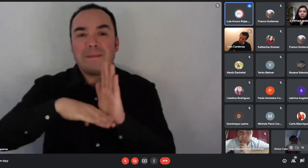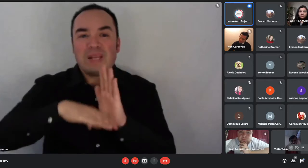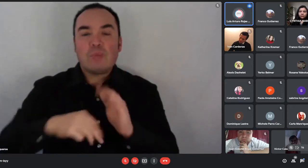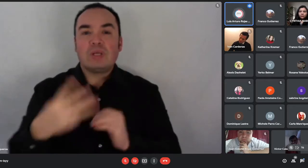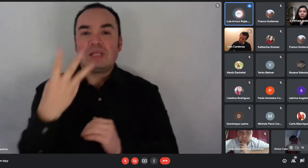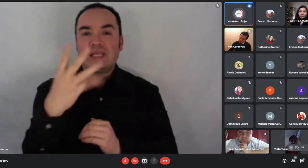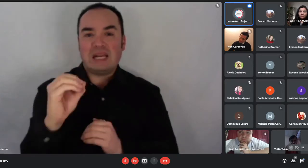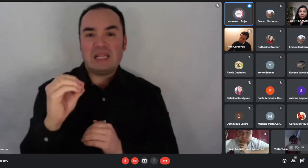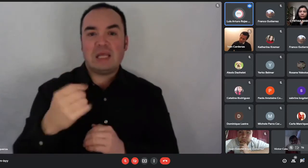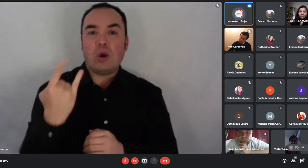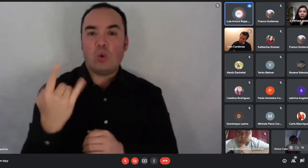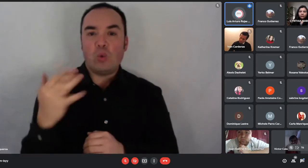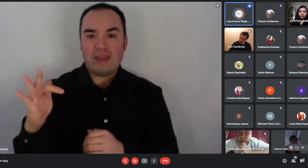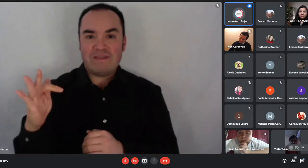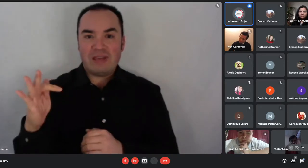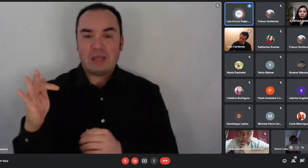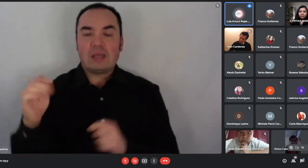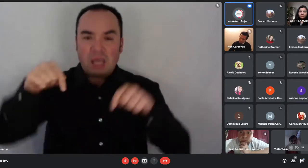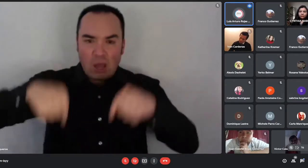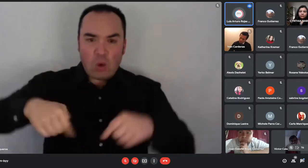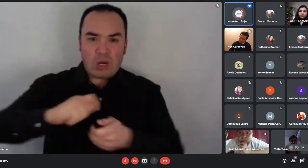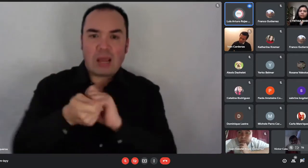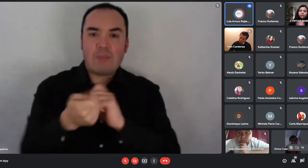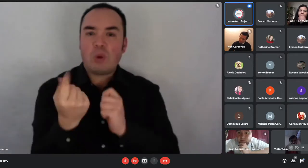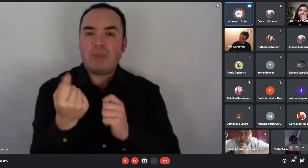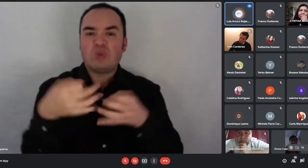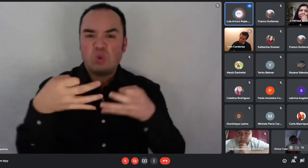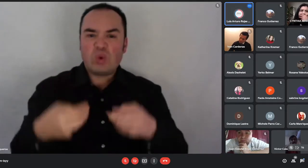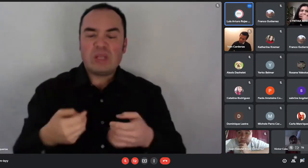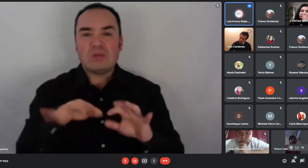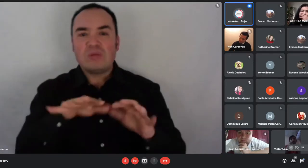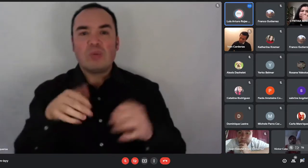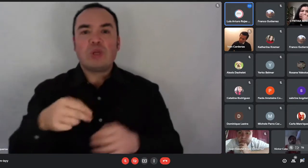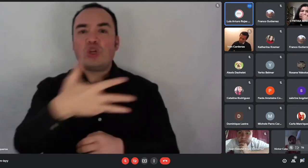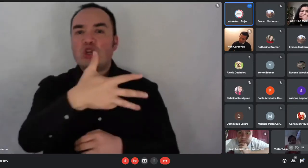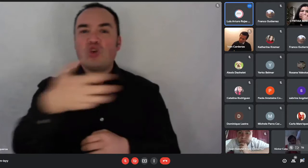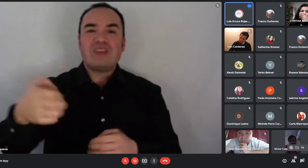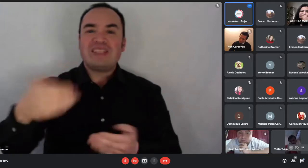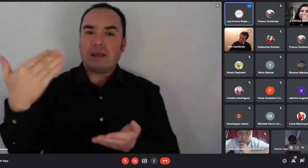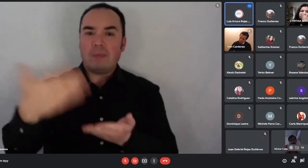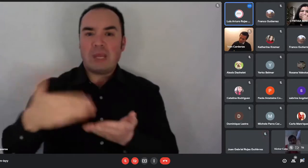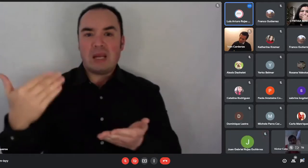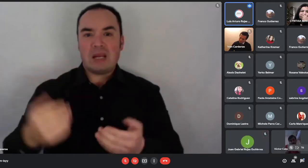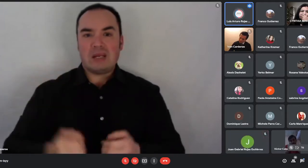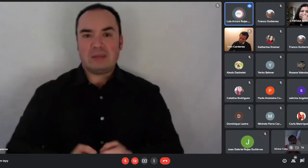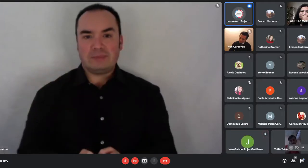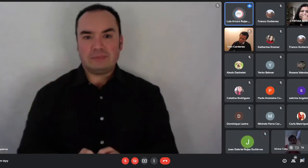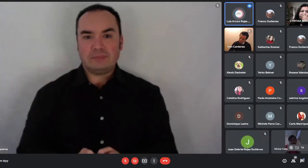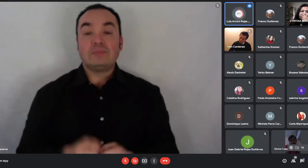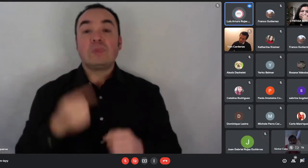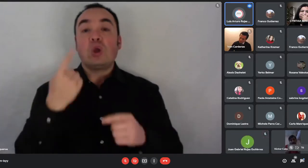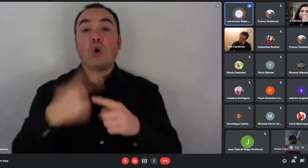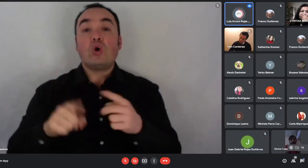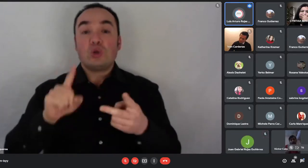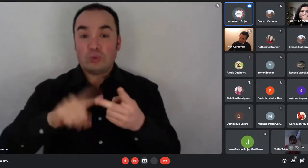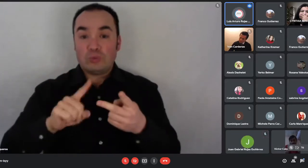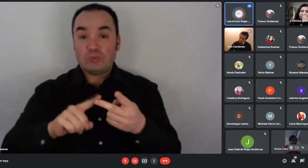pesos, redondeando. ¿Ya? Otro requisito para postular al tramo I, es contar con una cédula de identidad